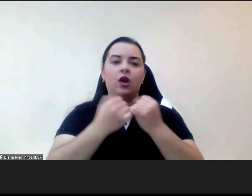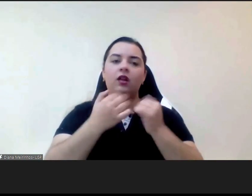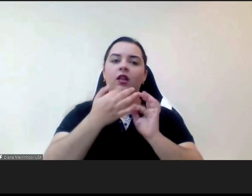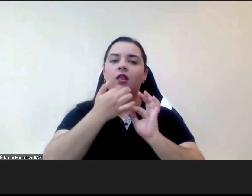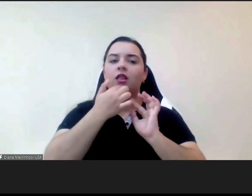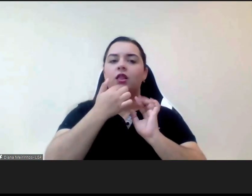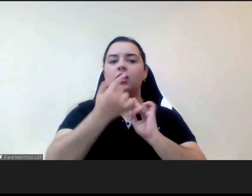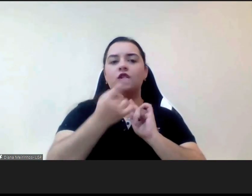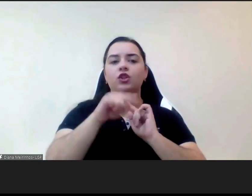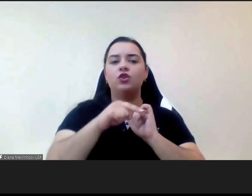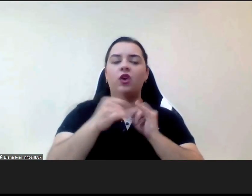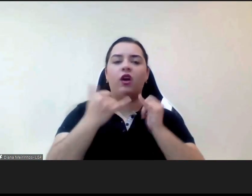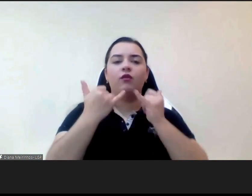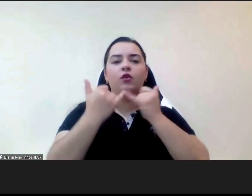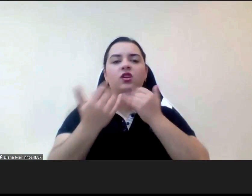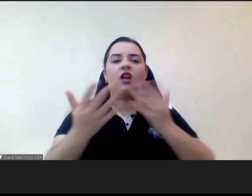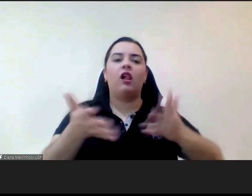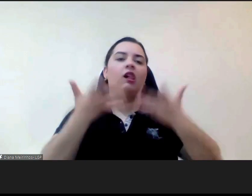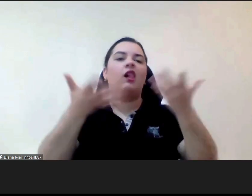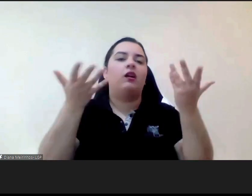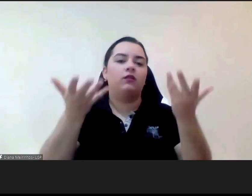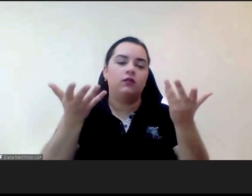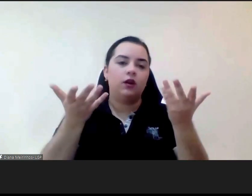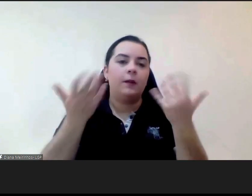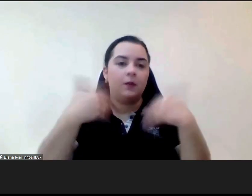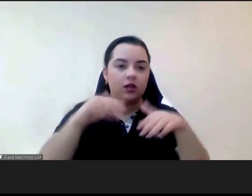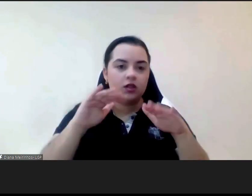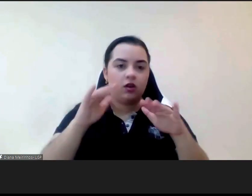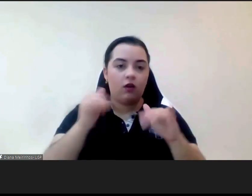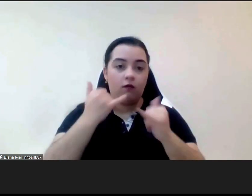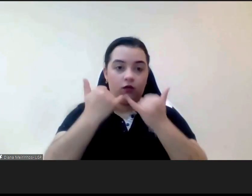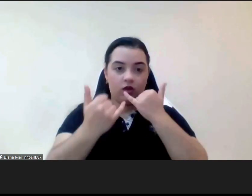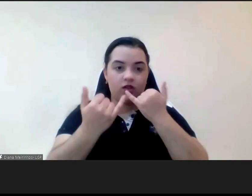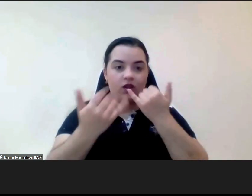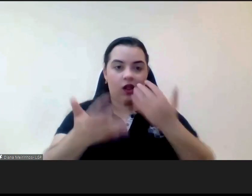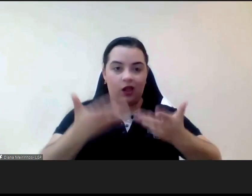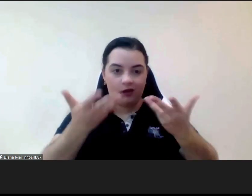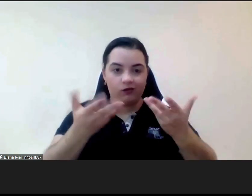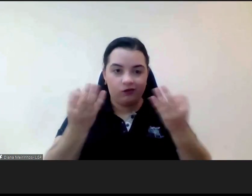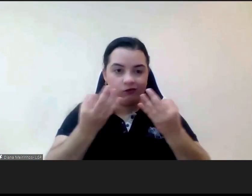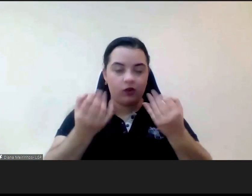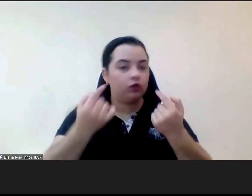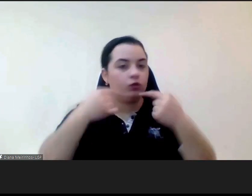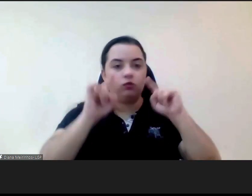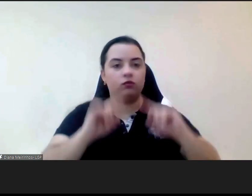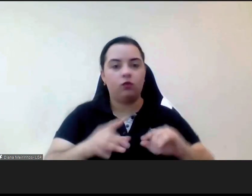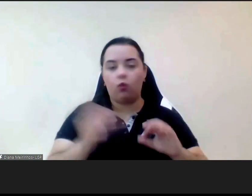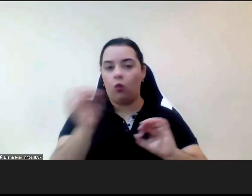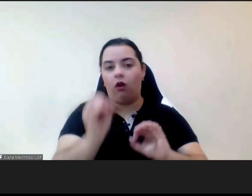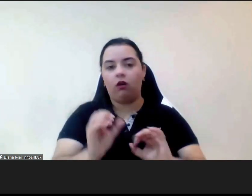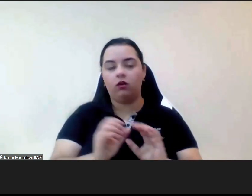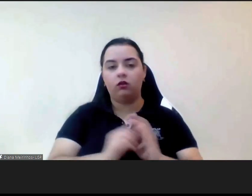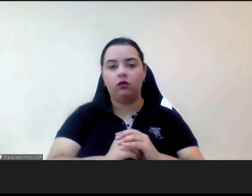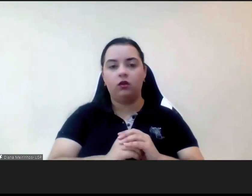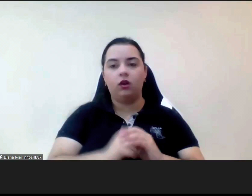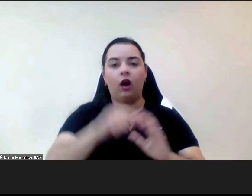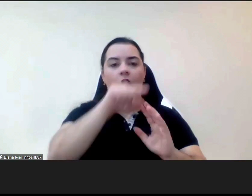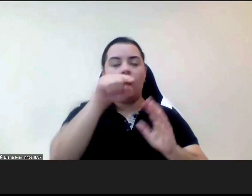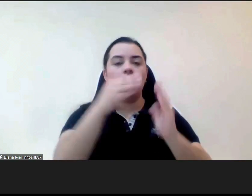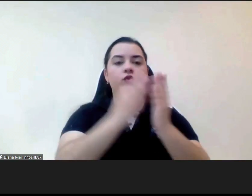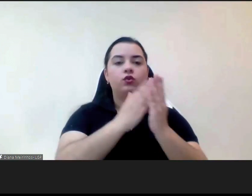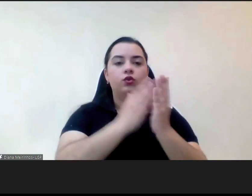houve um estudo na na na cidade que é muito cara a professora